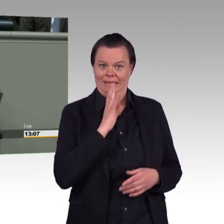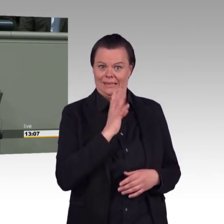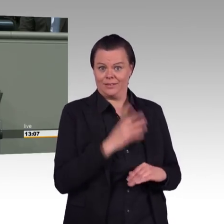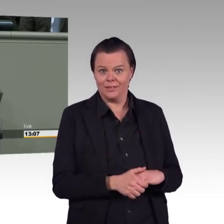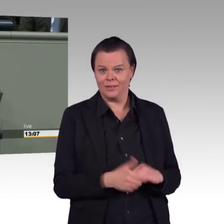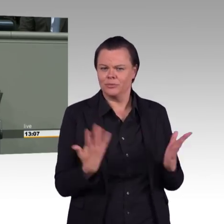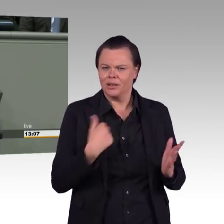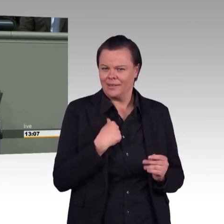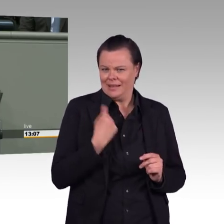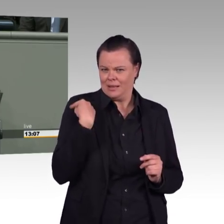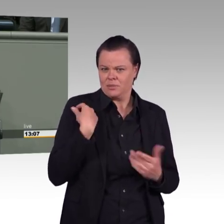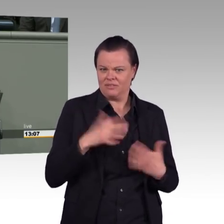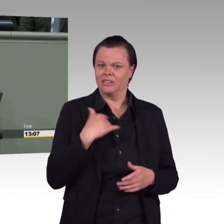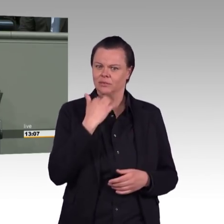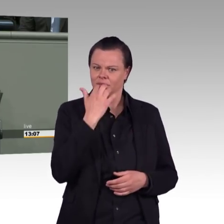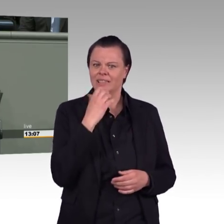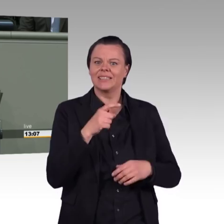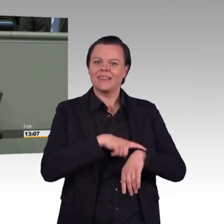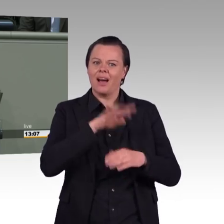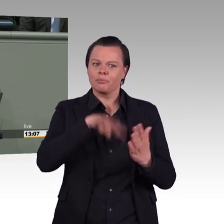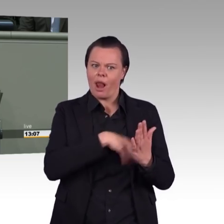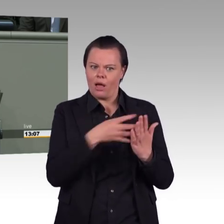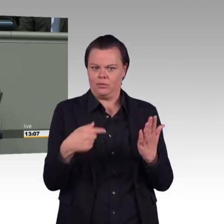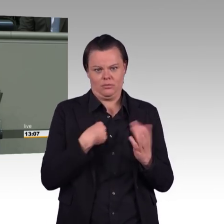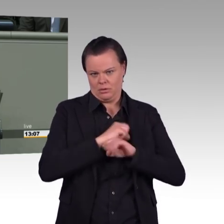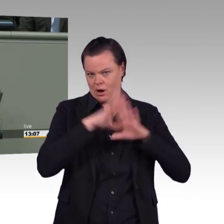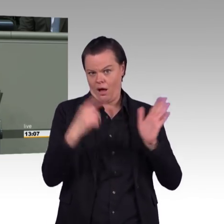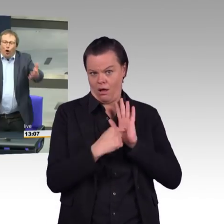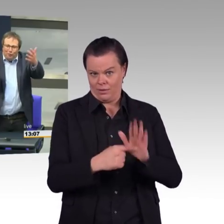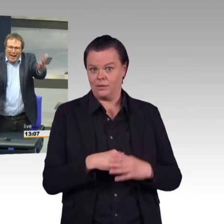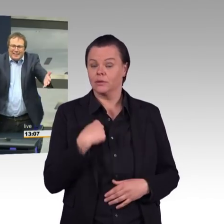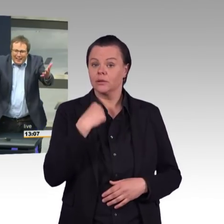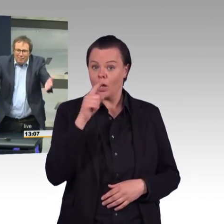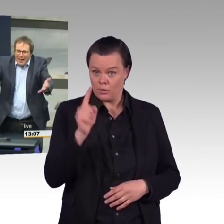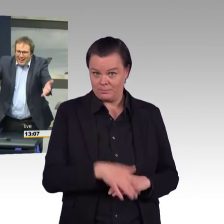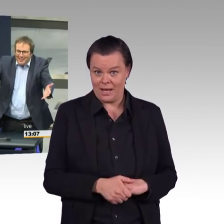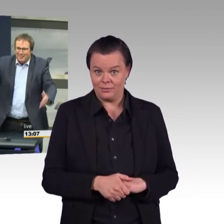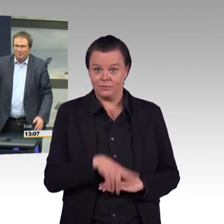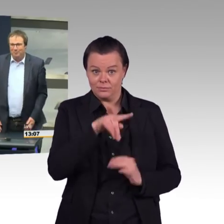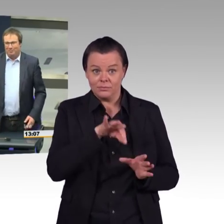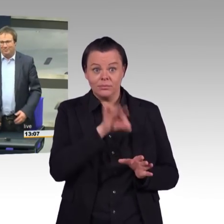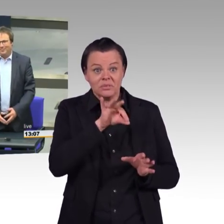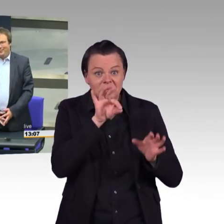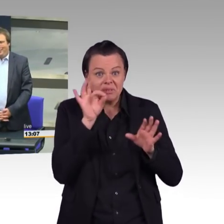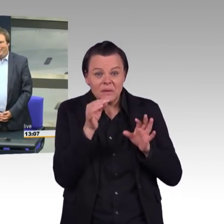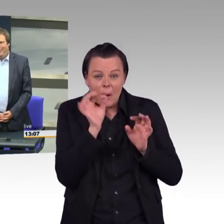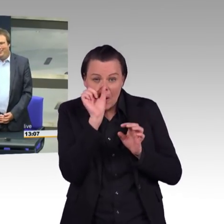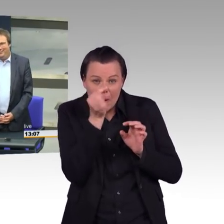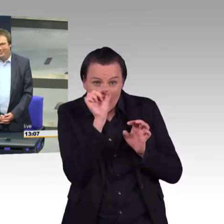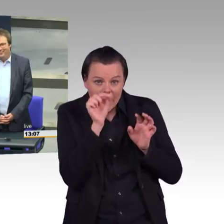natürlich jetzt wissen wollen, wie geht es mit Ihnen weiter. mit Ihnen, ja, ja, kriegen Sie nichts auf.